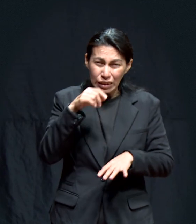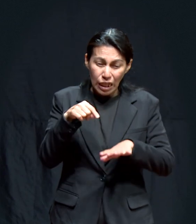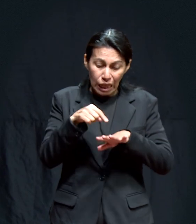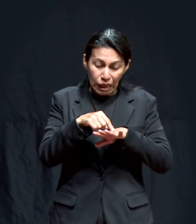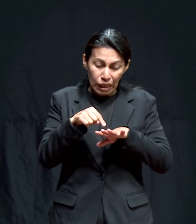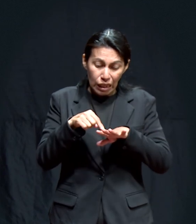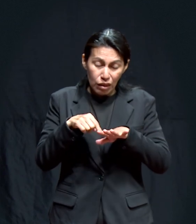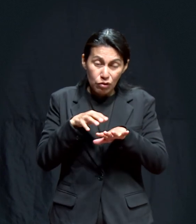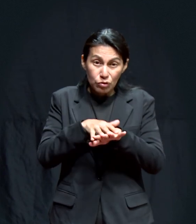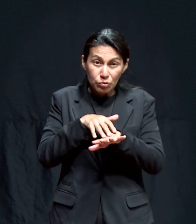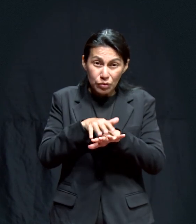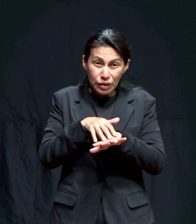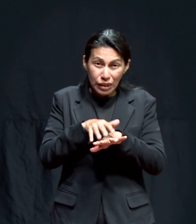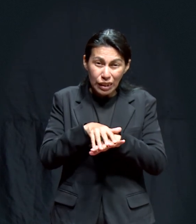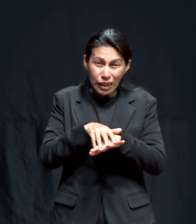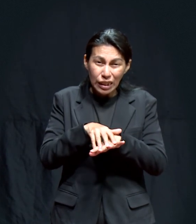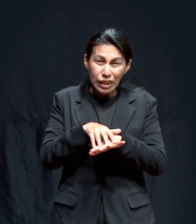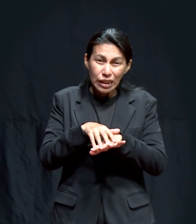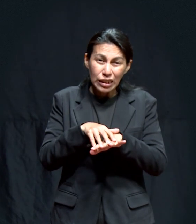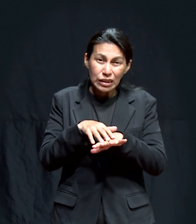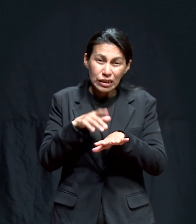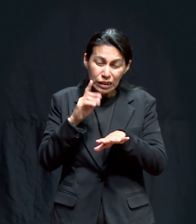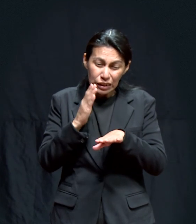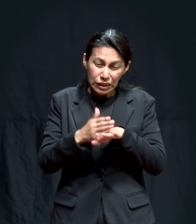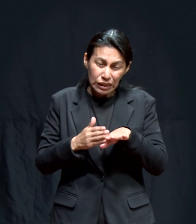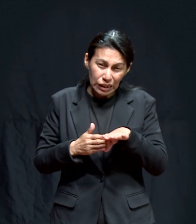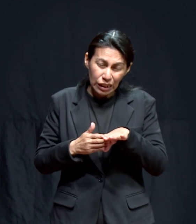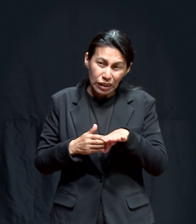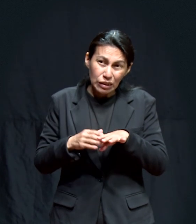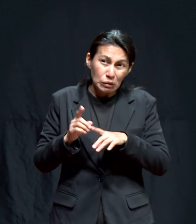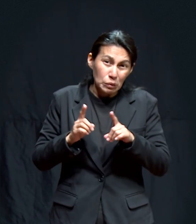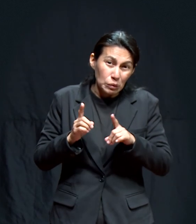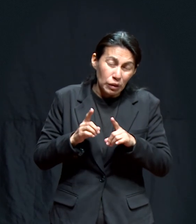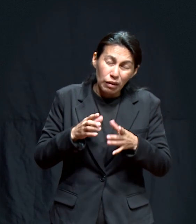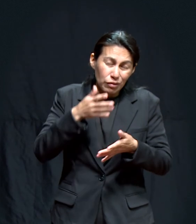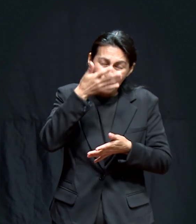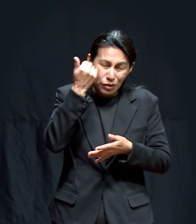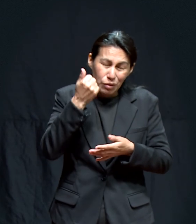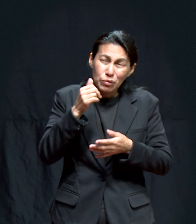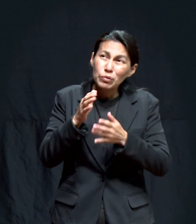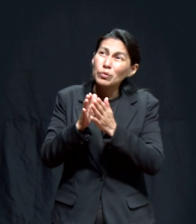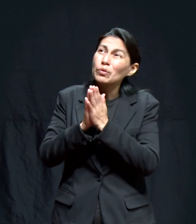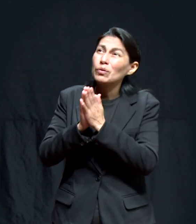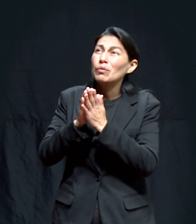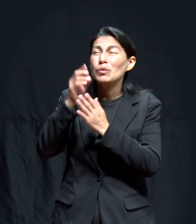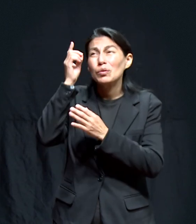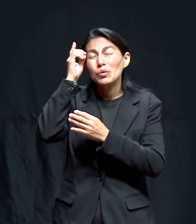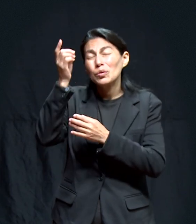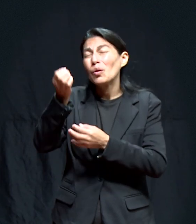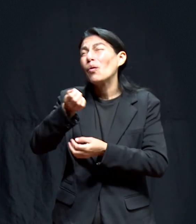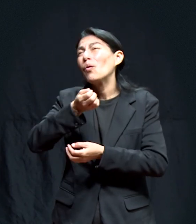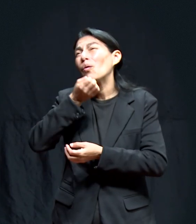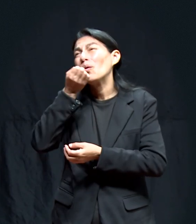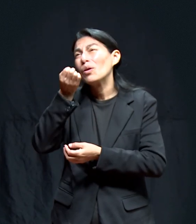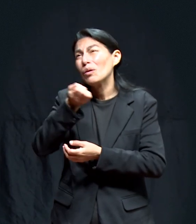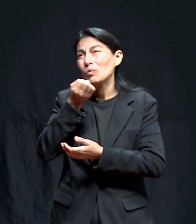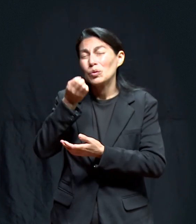Por favor Apóyenos Con sus oraciones Para que Dios Haga su voluntad